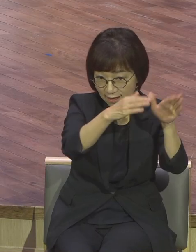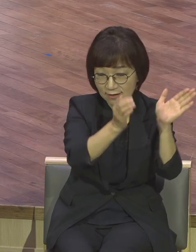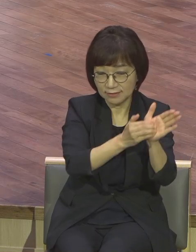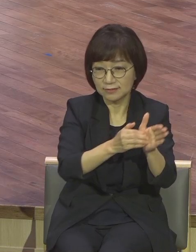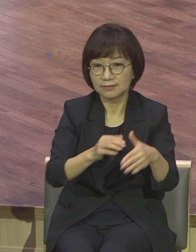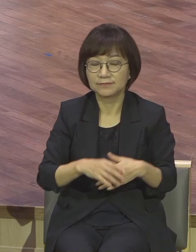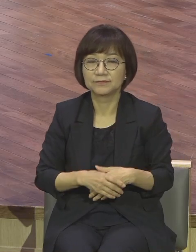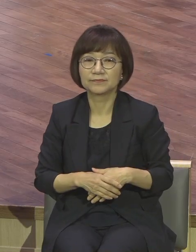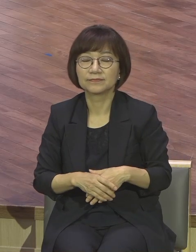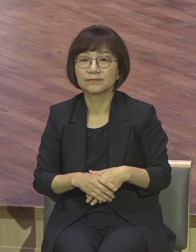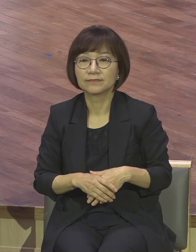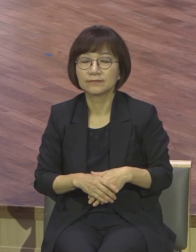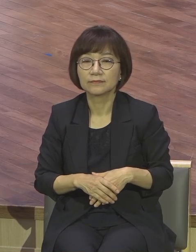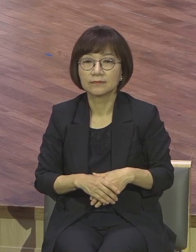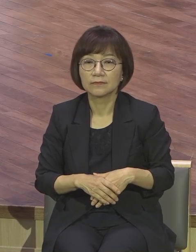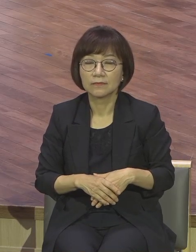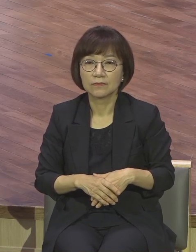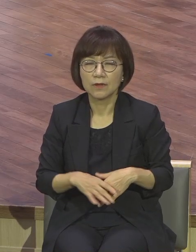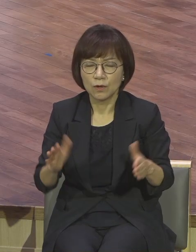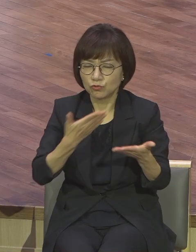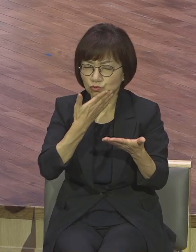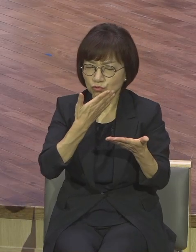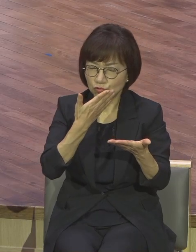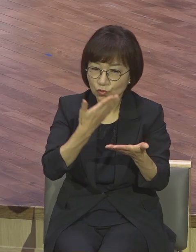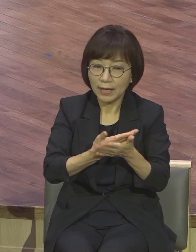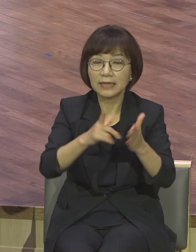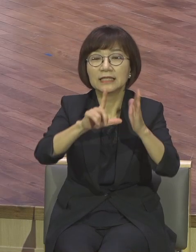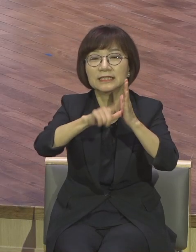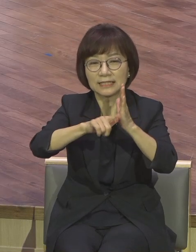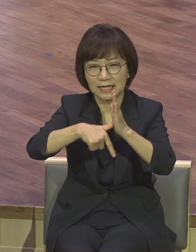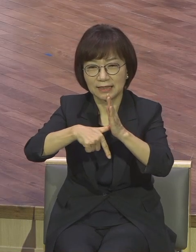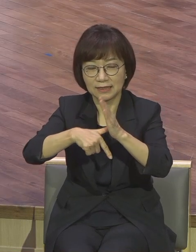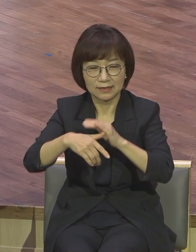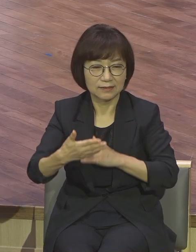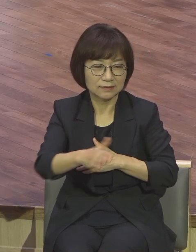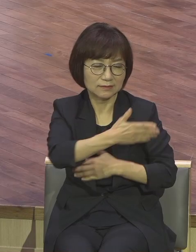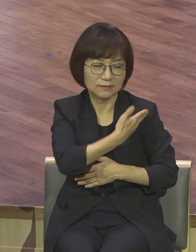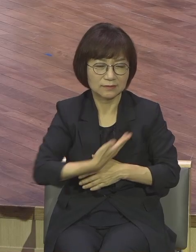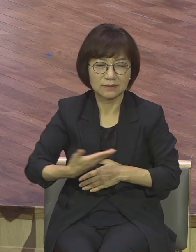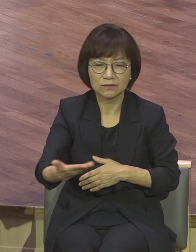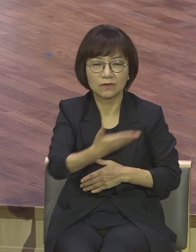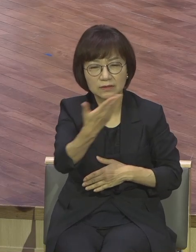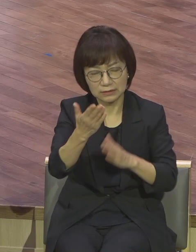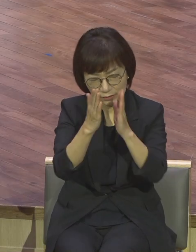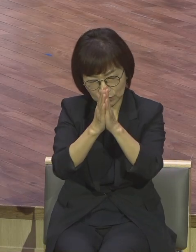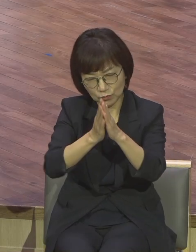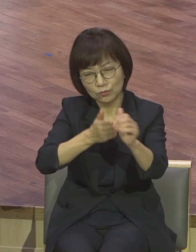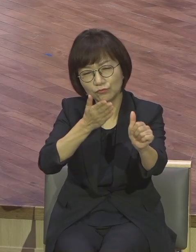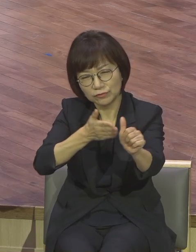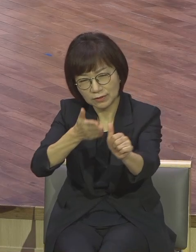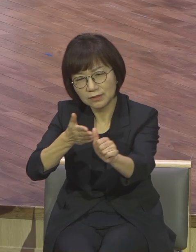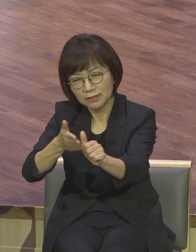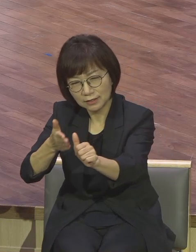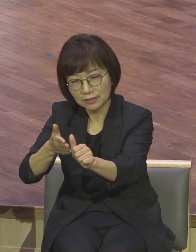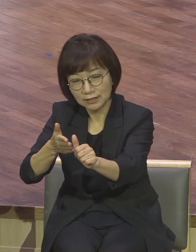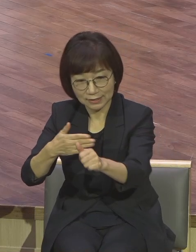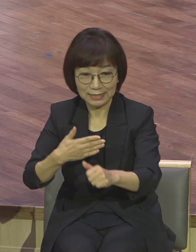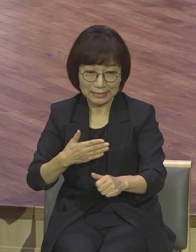중요한 시점에 제자들에게 기도를 요청했는데 기도해라 깨어